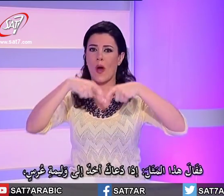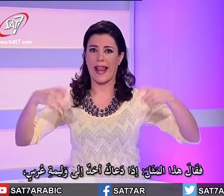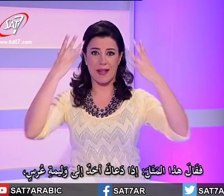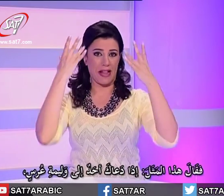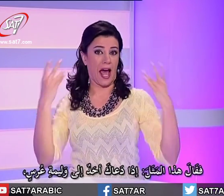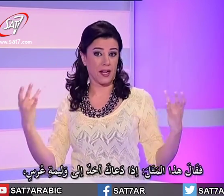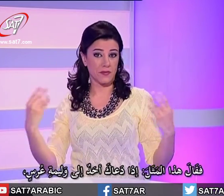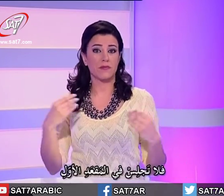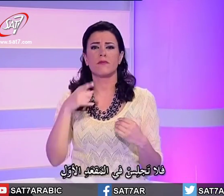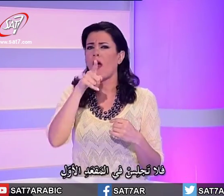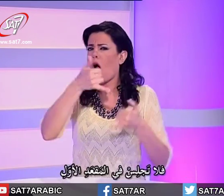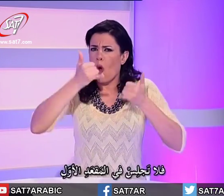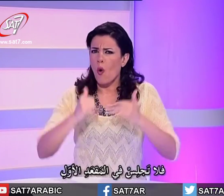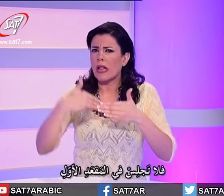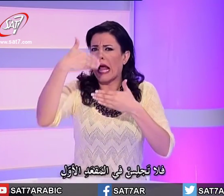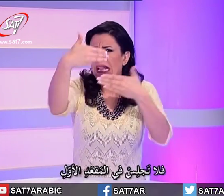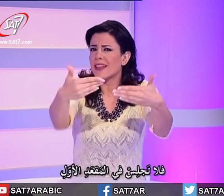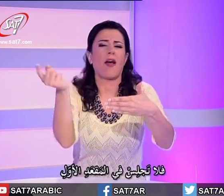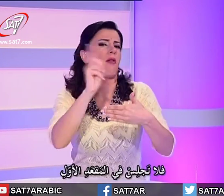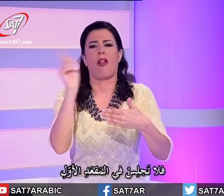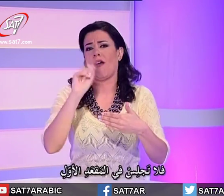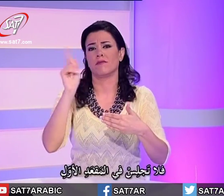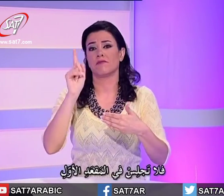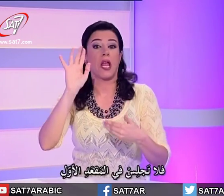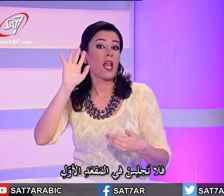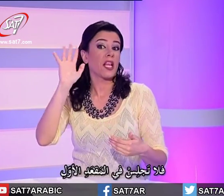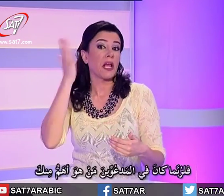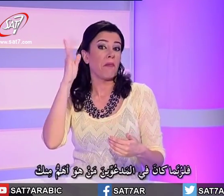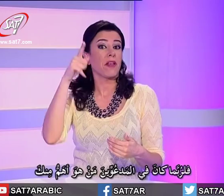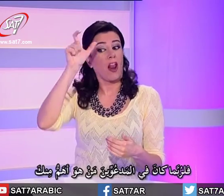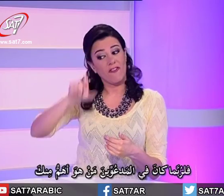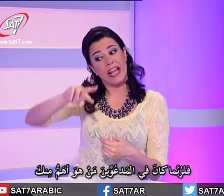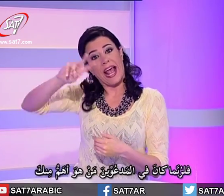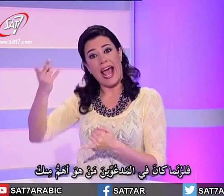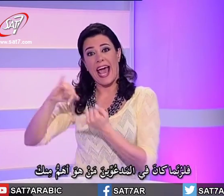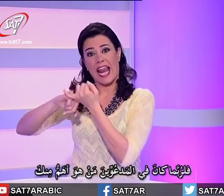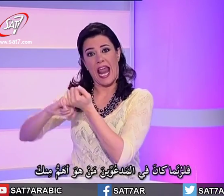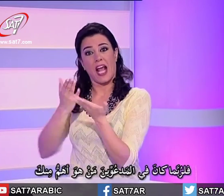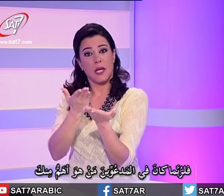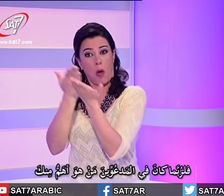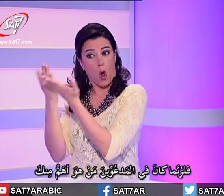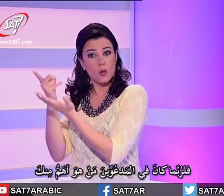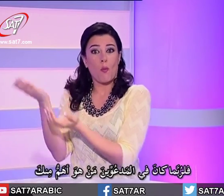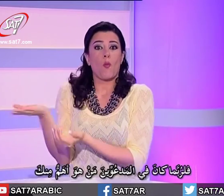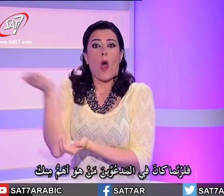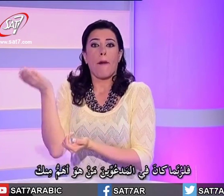فلا تجلس في المقعد الأول فلربما كان في المدعوين من هو